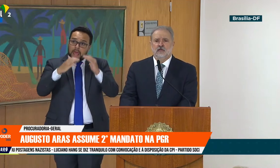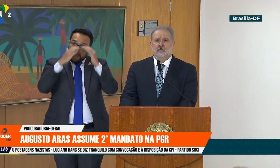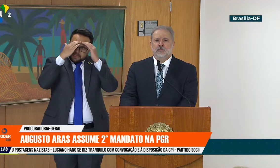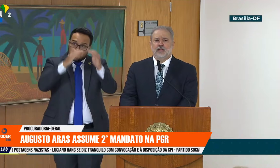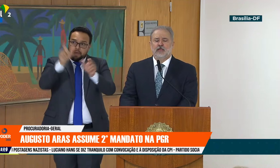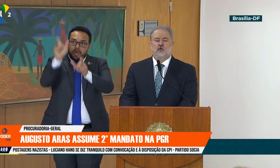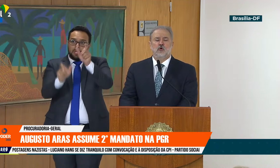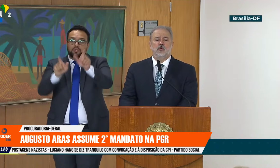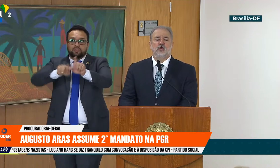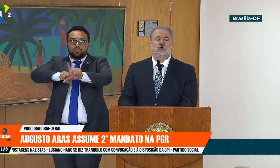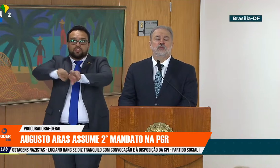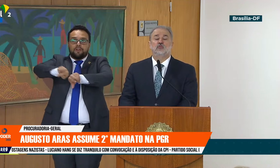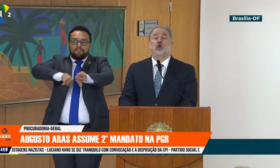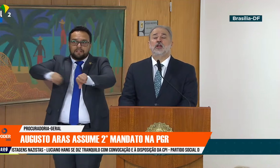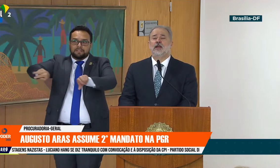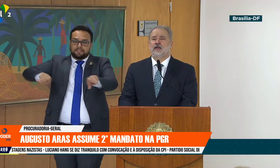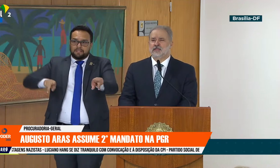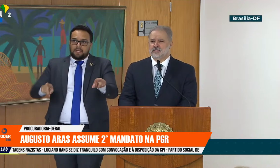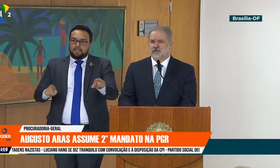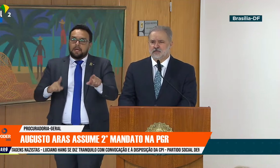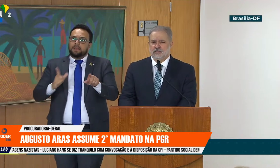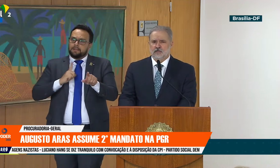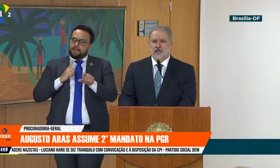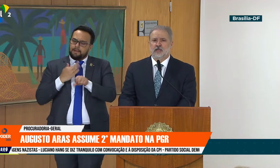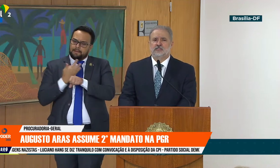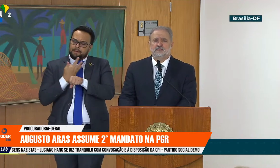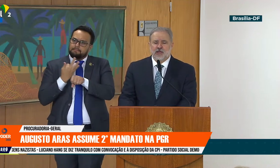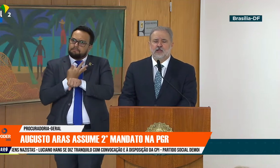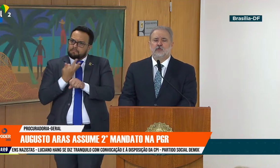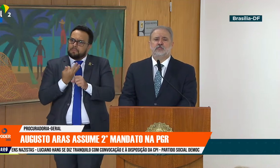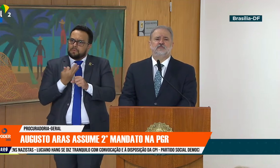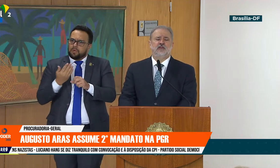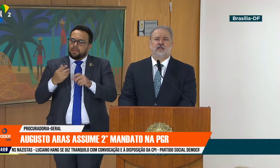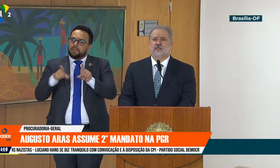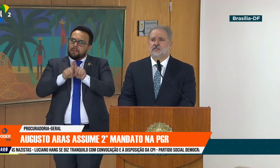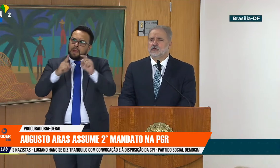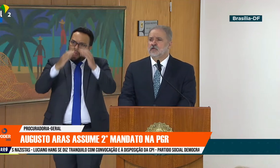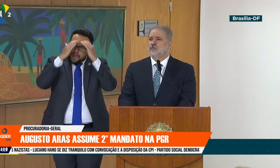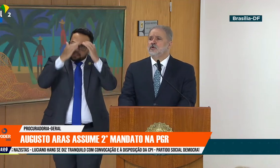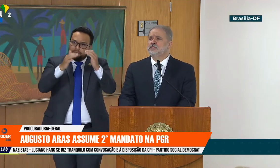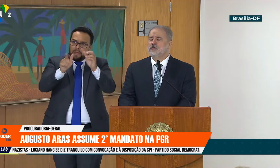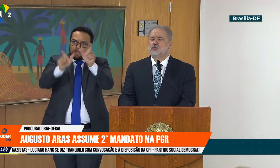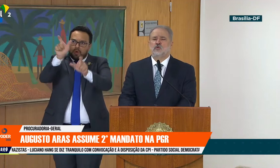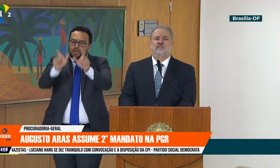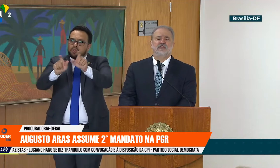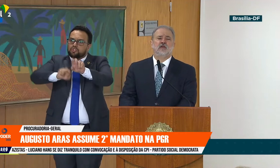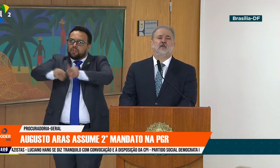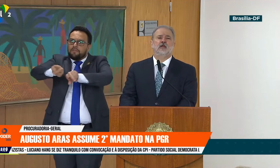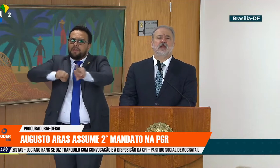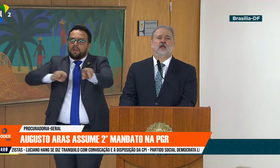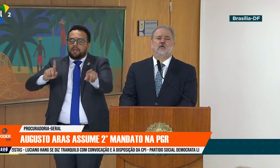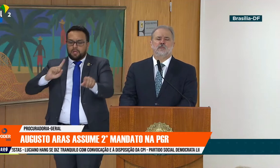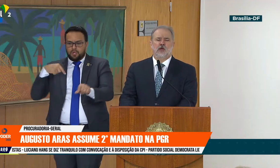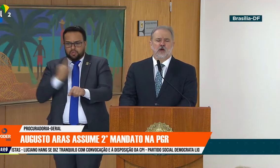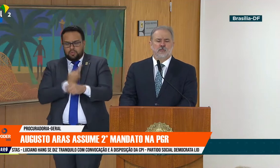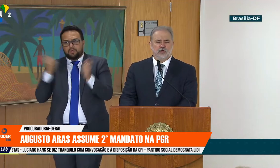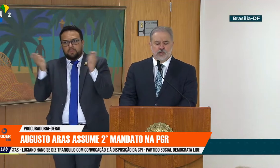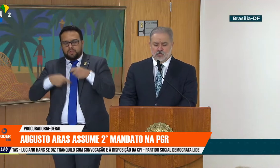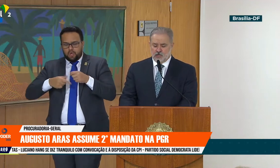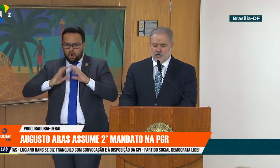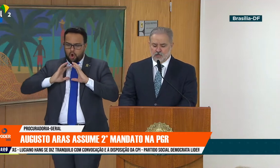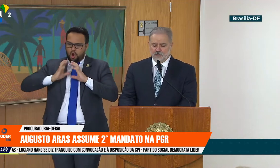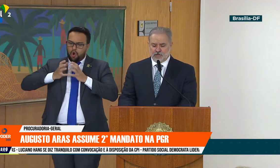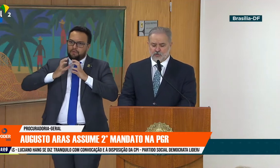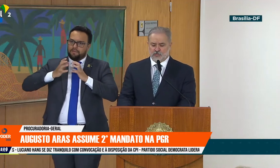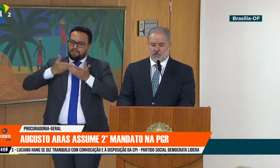diversidade, para que com tolerância, respeito às diferenças, possamos conviver com maior